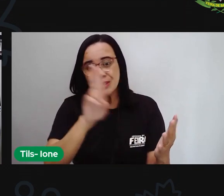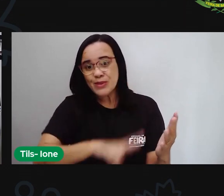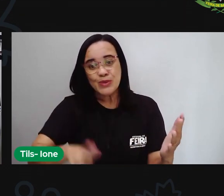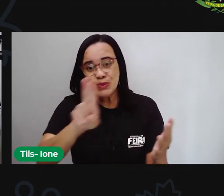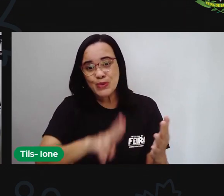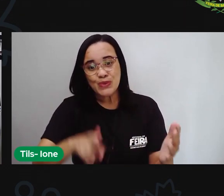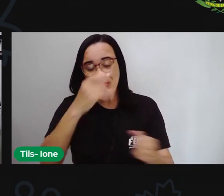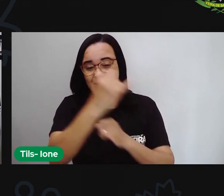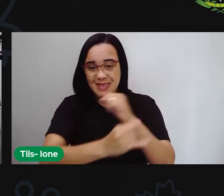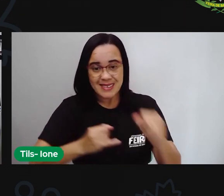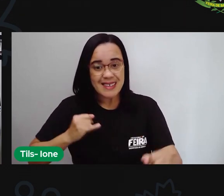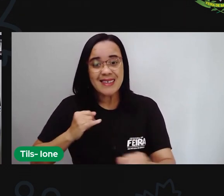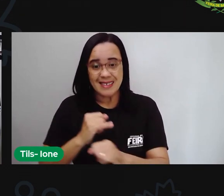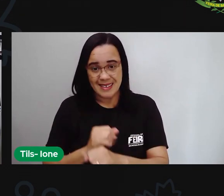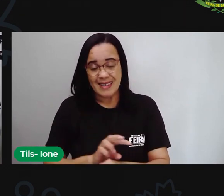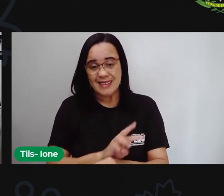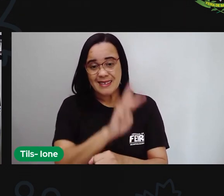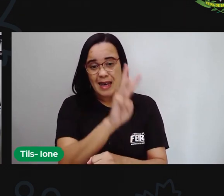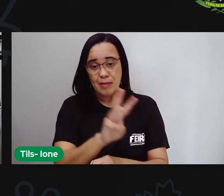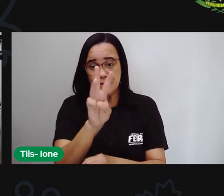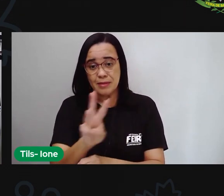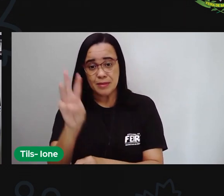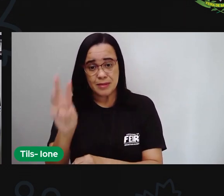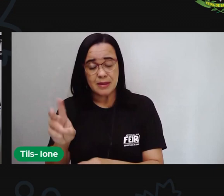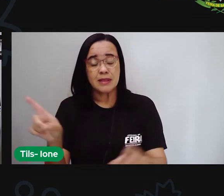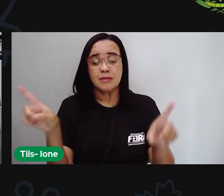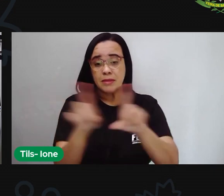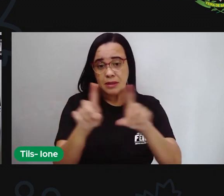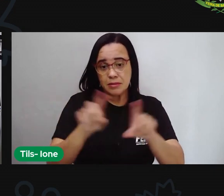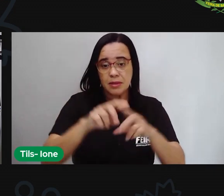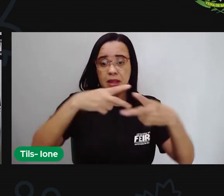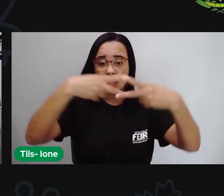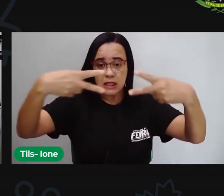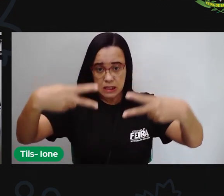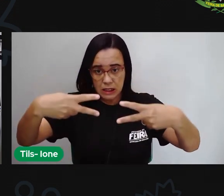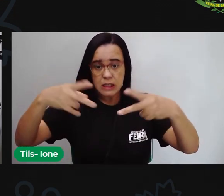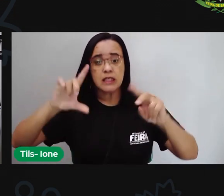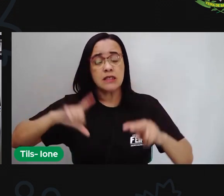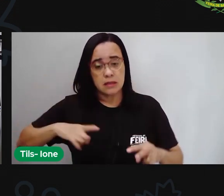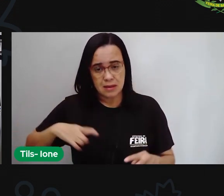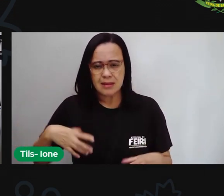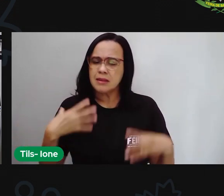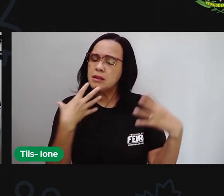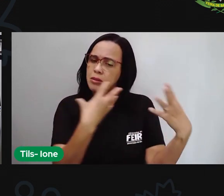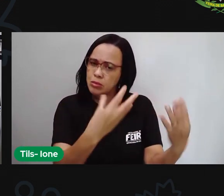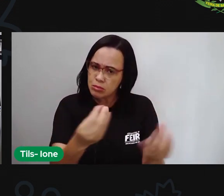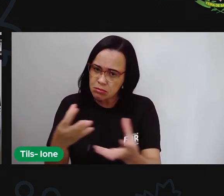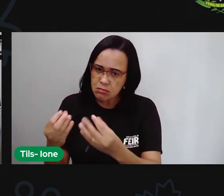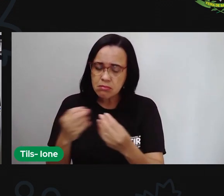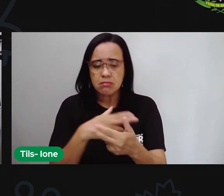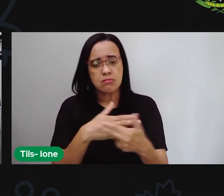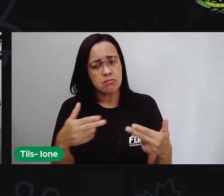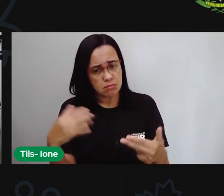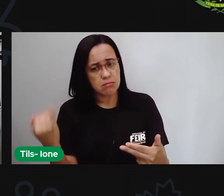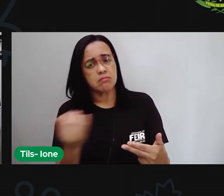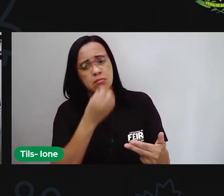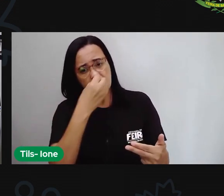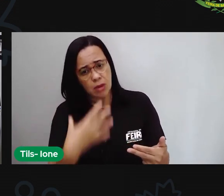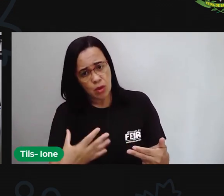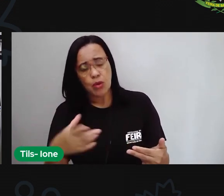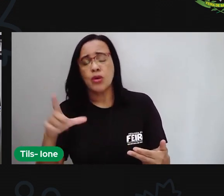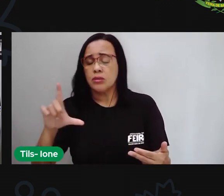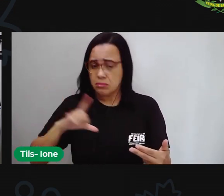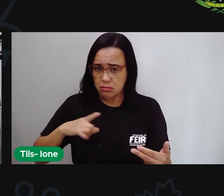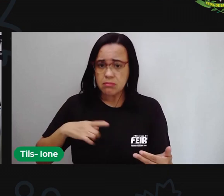utilizar aí os sites as bibliotecas virtuais então existe muita coisa boa na internet para a gente usar